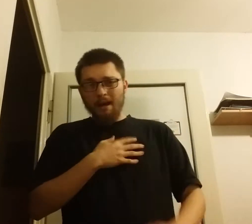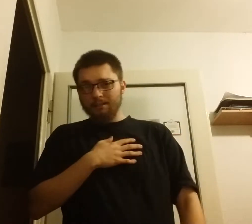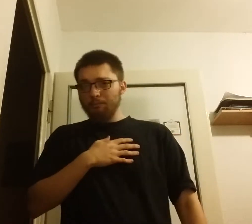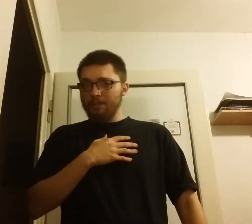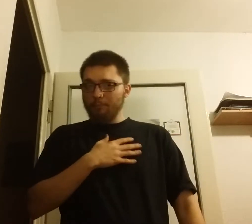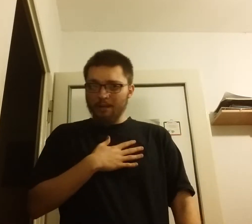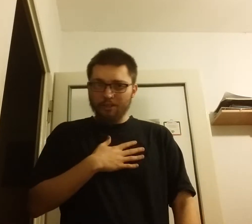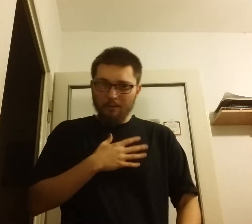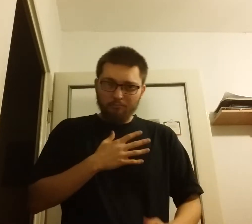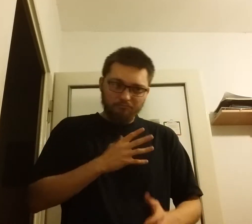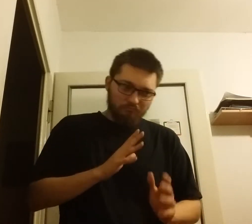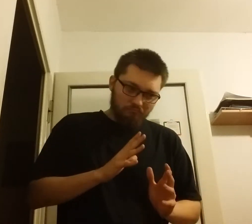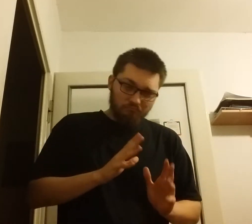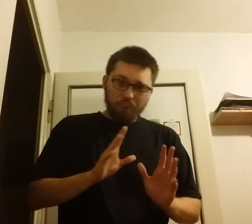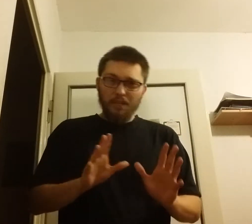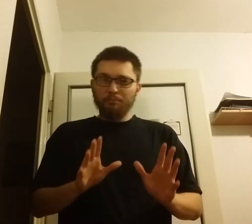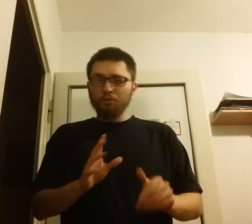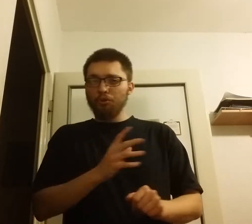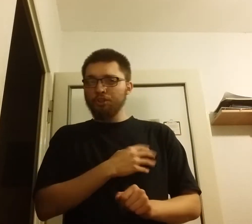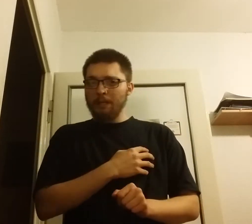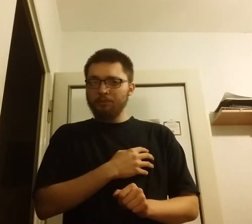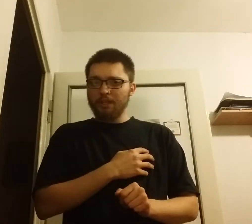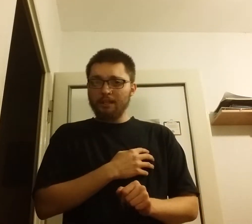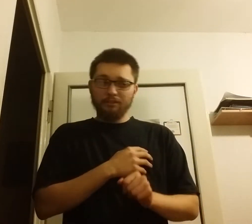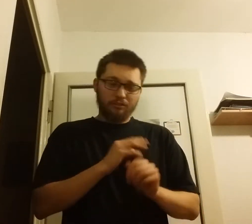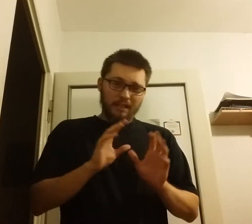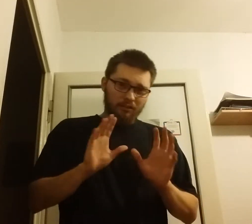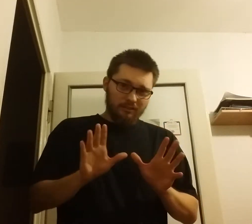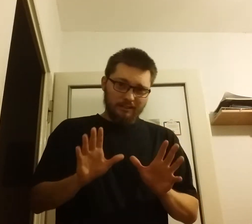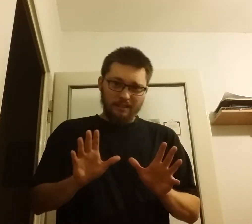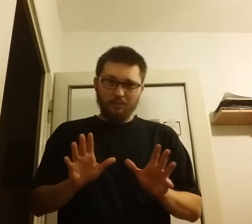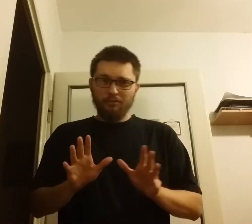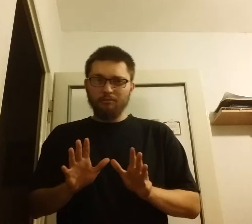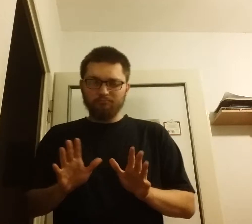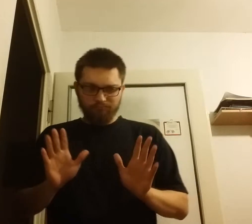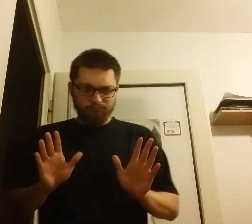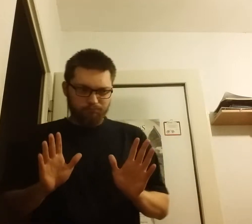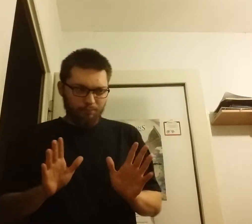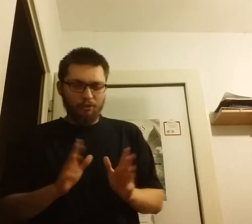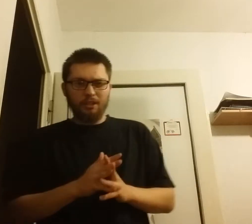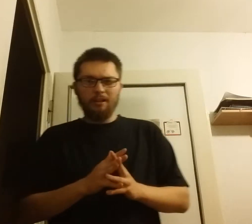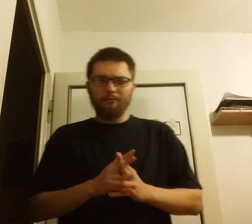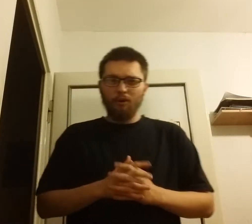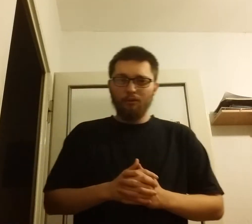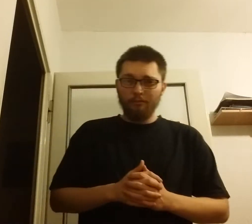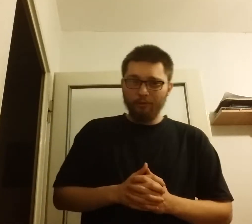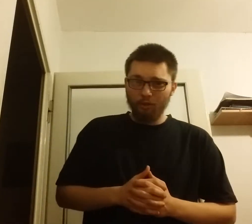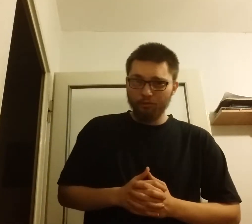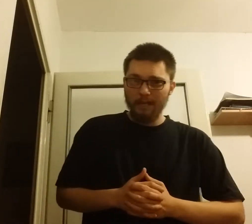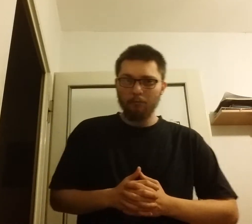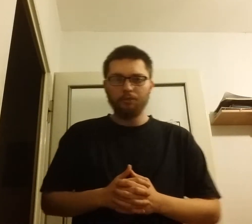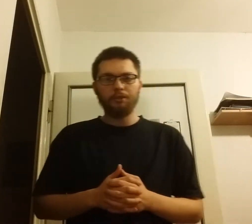bardzo przepraszam. Nie przyłożyłem się do tego, dlatego proszę o wyrozumiałość.